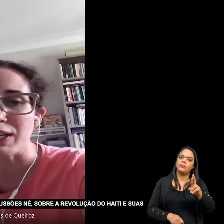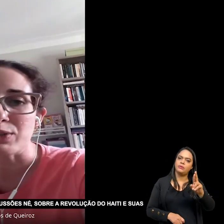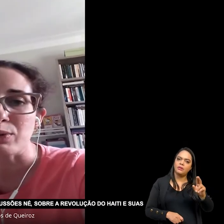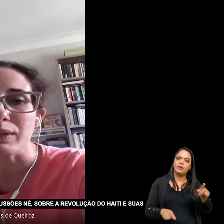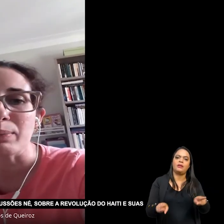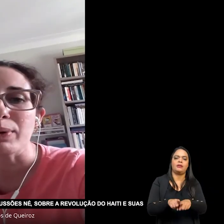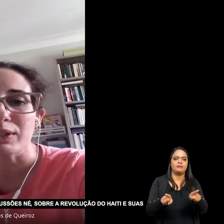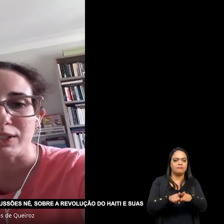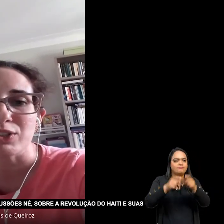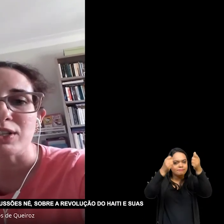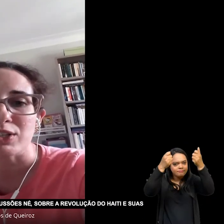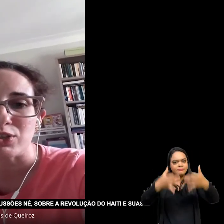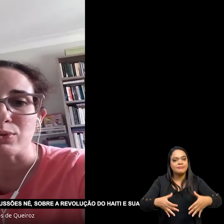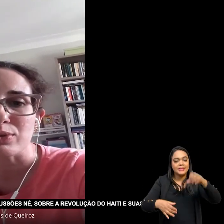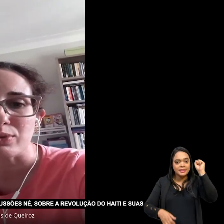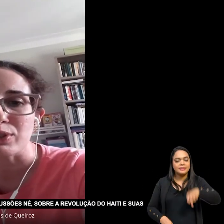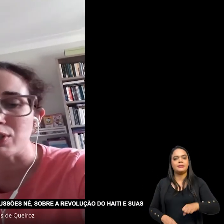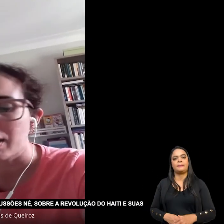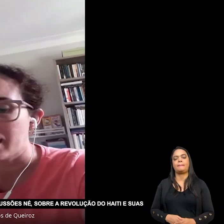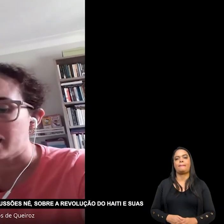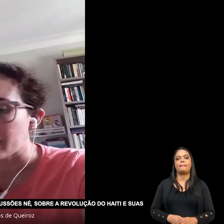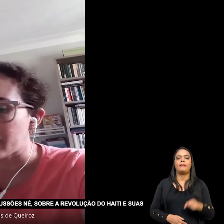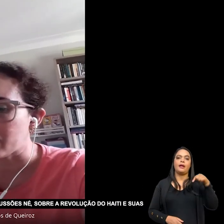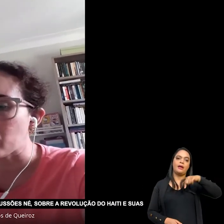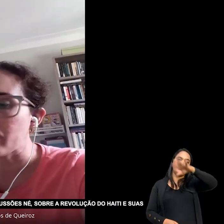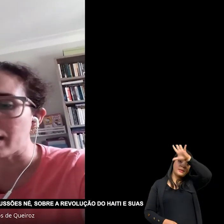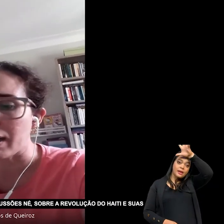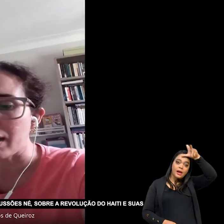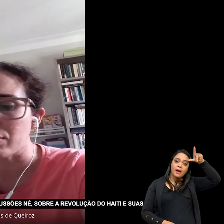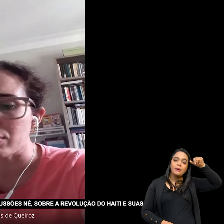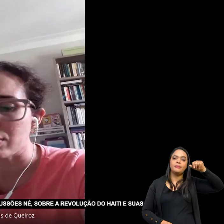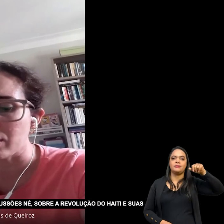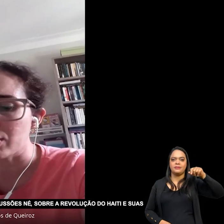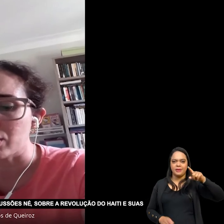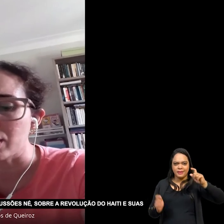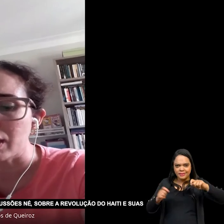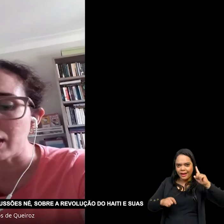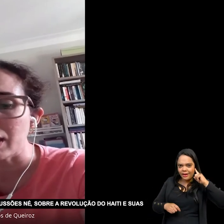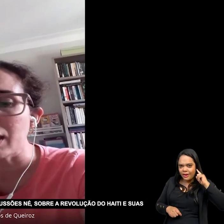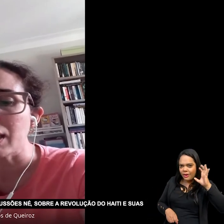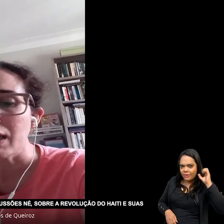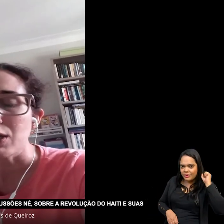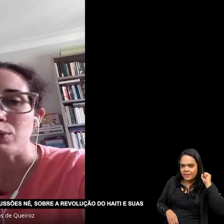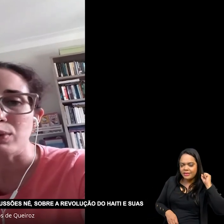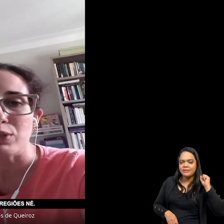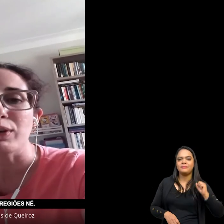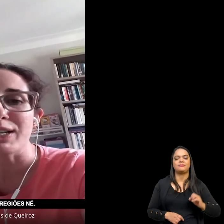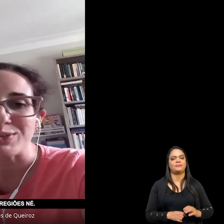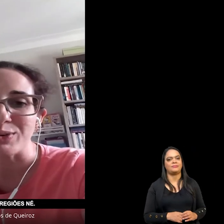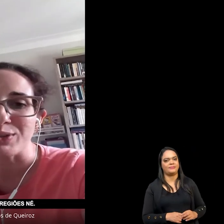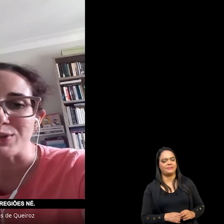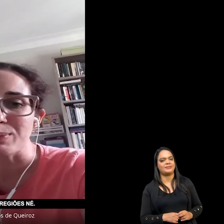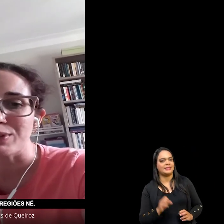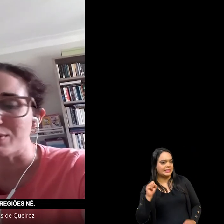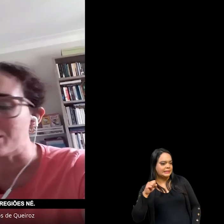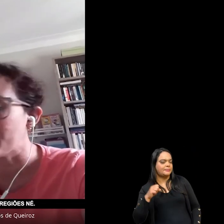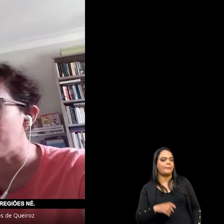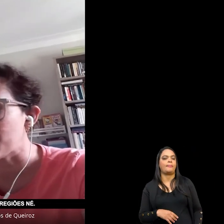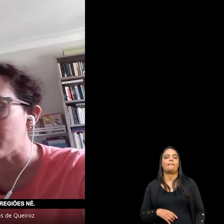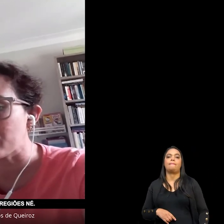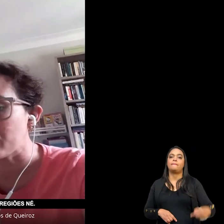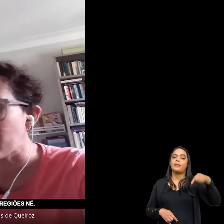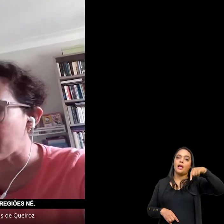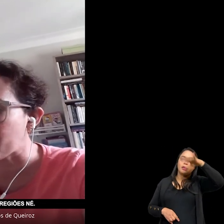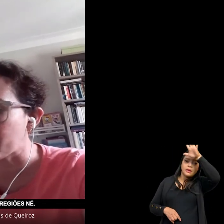mais uma vez O quanto importantes Essas discussões Sobre a revolução do Haiti E suas conexões Como o senhor